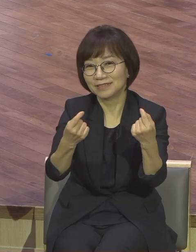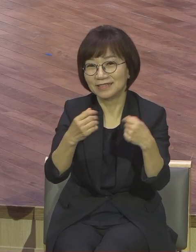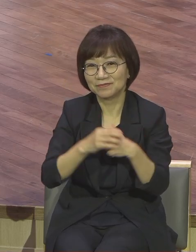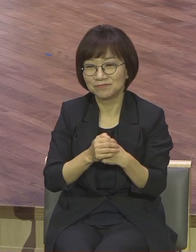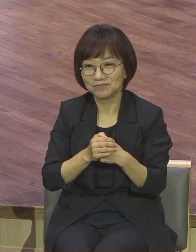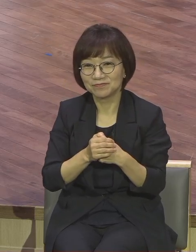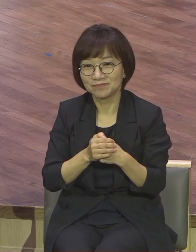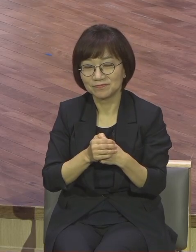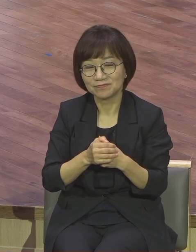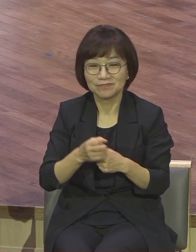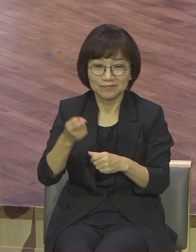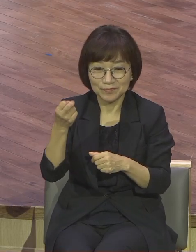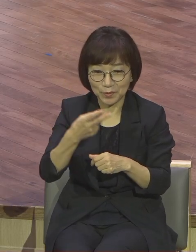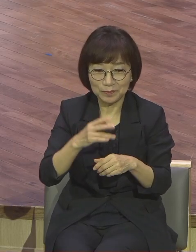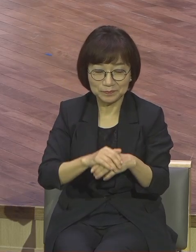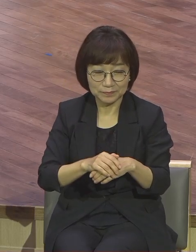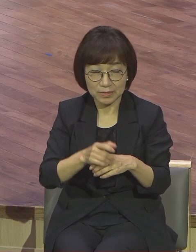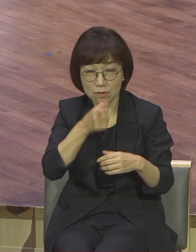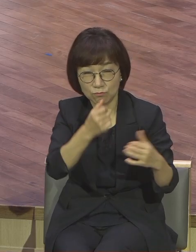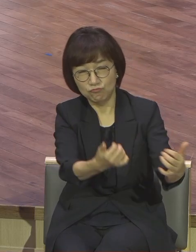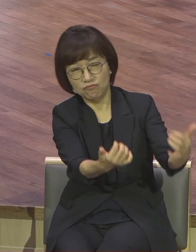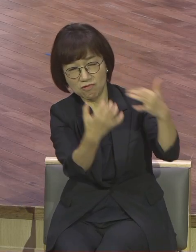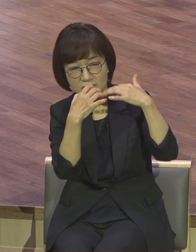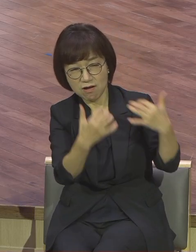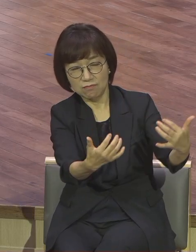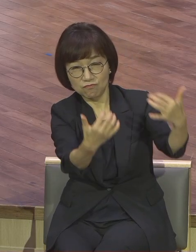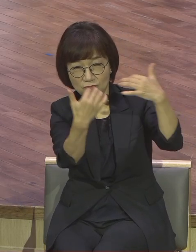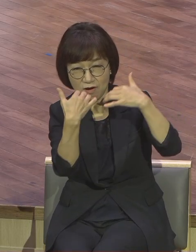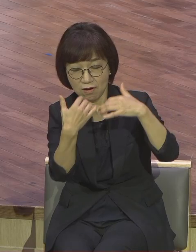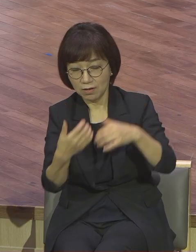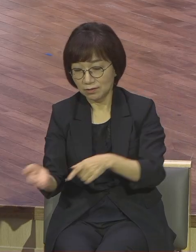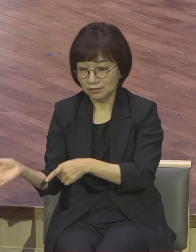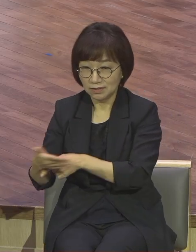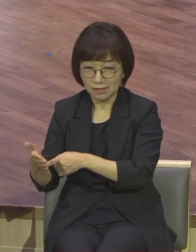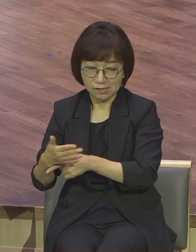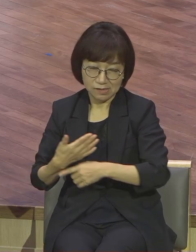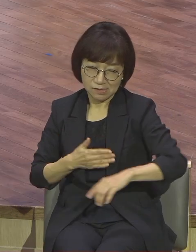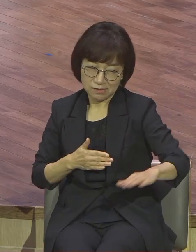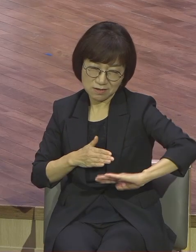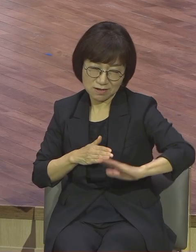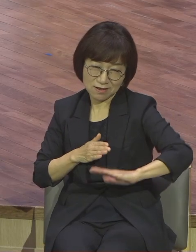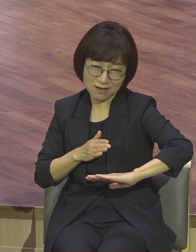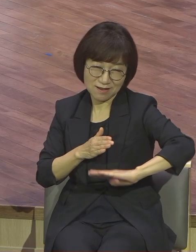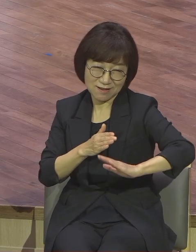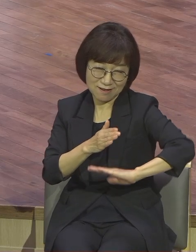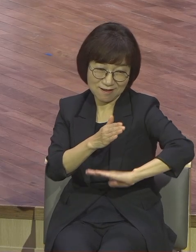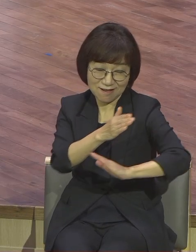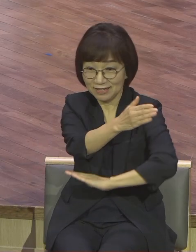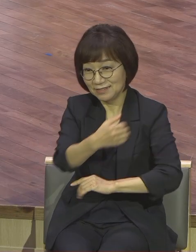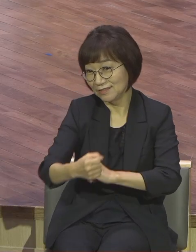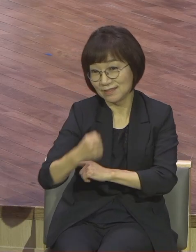거슬러 올라가지 못하지만 살아누고 있는 폭포를 거슬러 올라가는 힘이죠 영적으로 영적으로